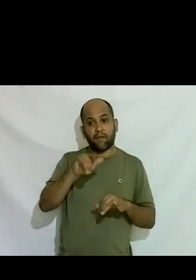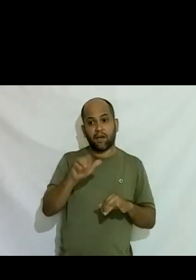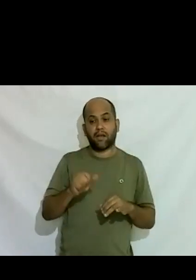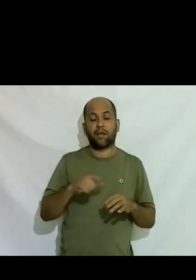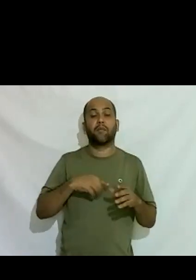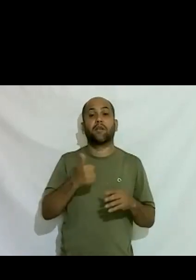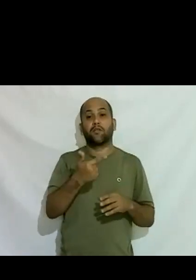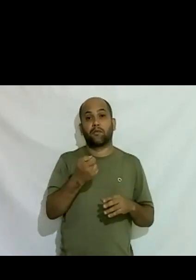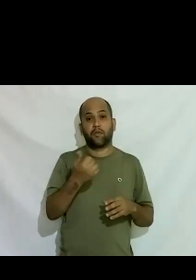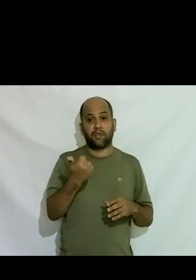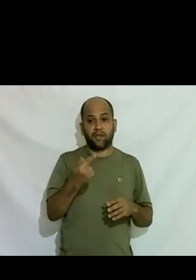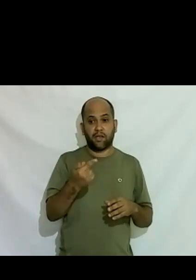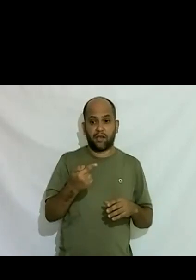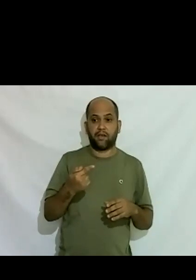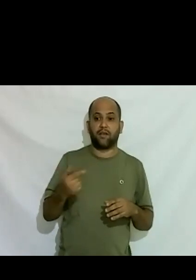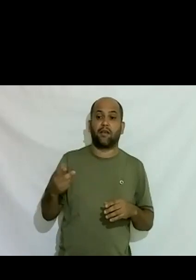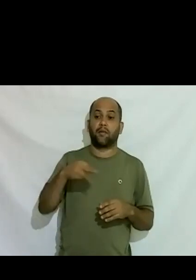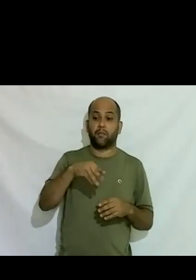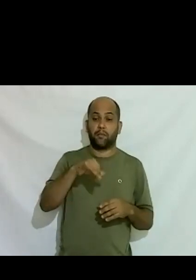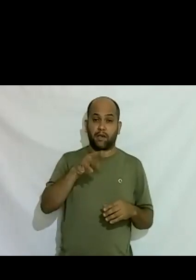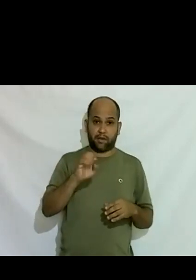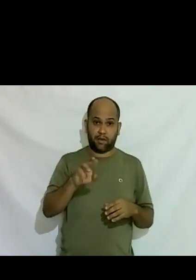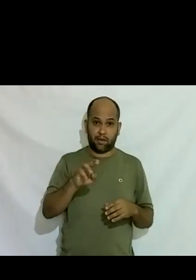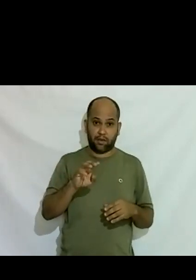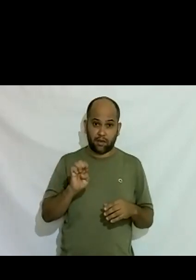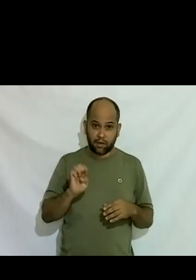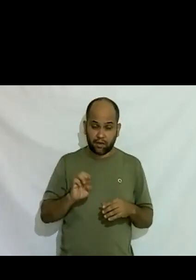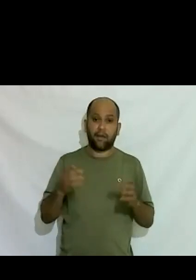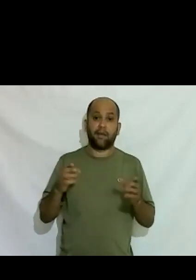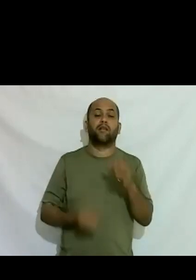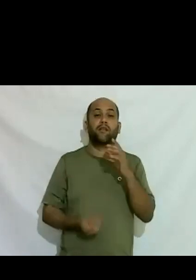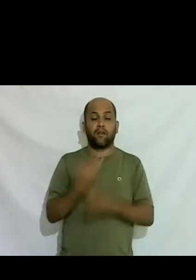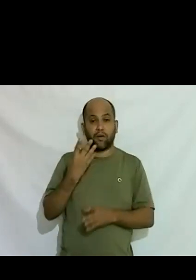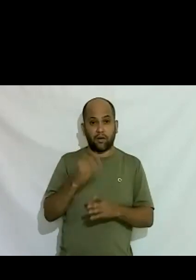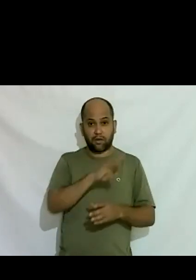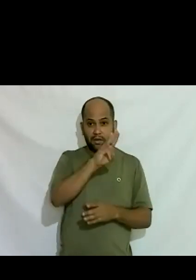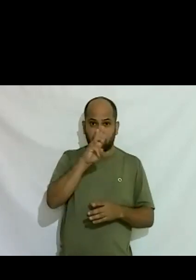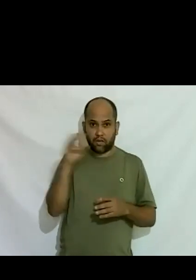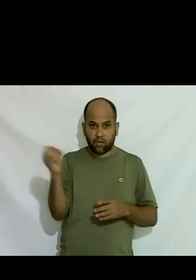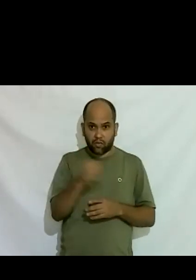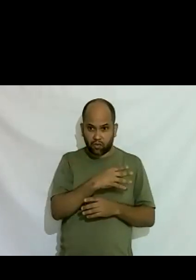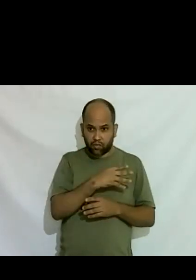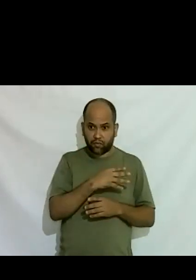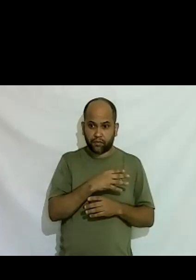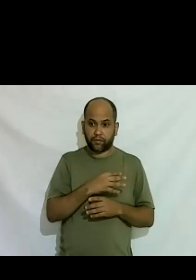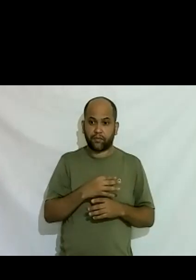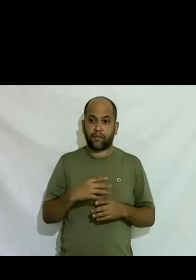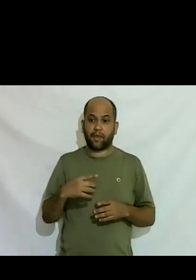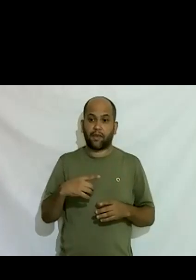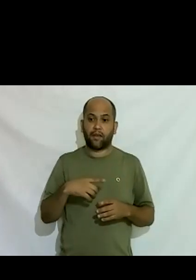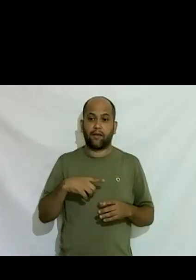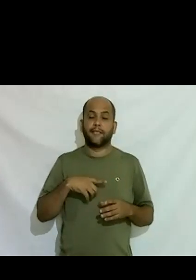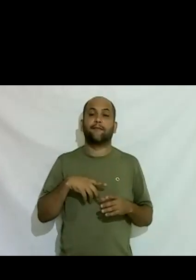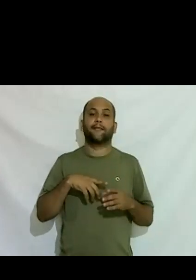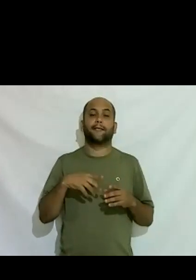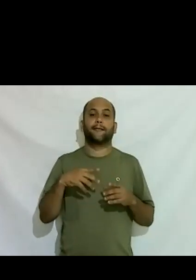Maite veio e logo em seguida ela fez um outro site que hoje já foi refeito mais uma vez que hoje tem um grupo